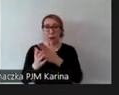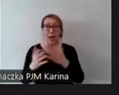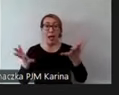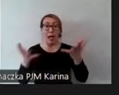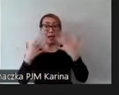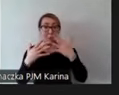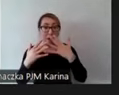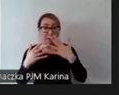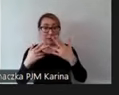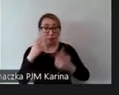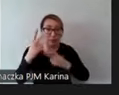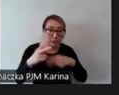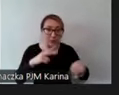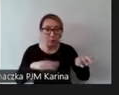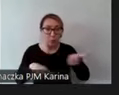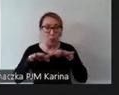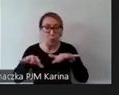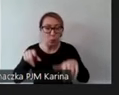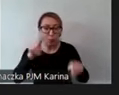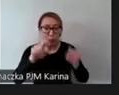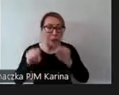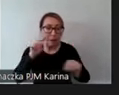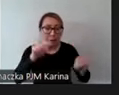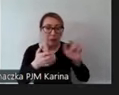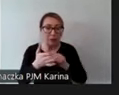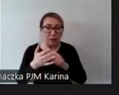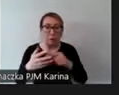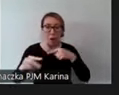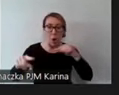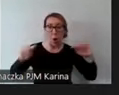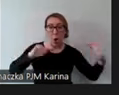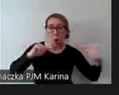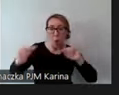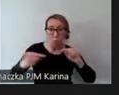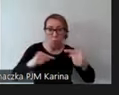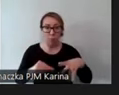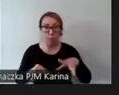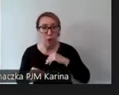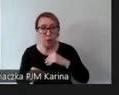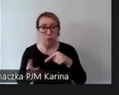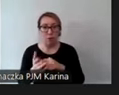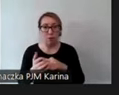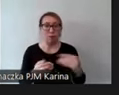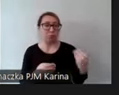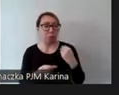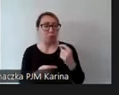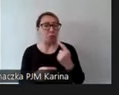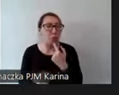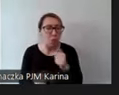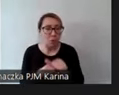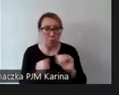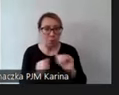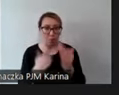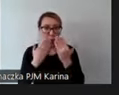wirtualnym masz, po prostu dużo tych rzeczy i wszystko do kontekstu, mówić i tam, co to jest, pokazuję.